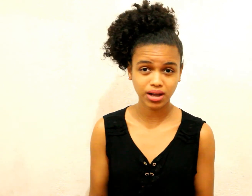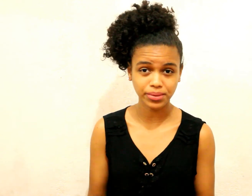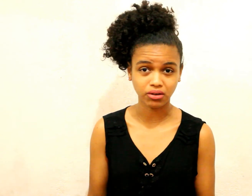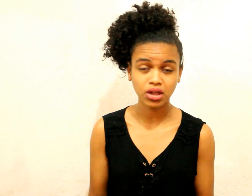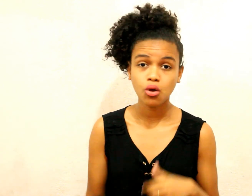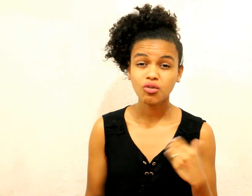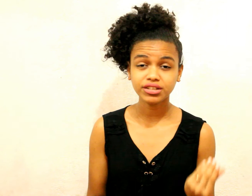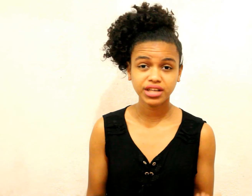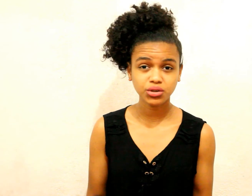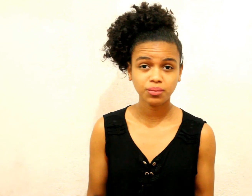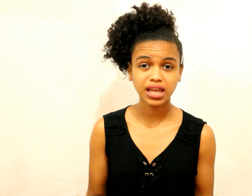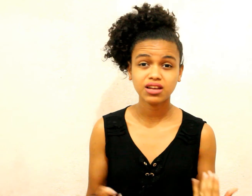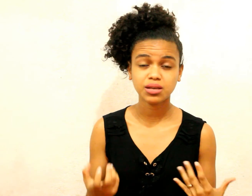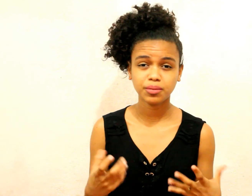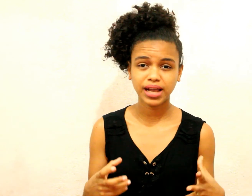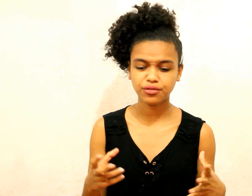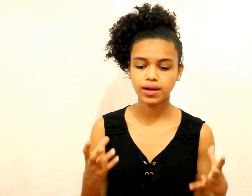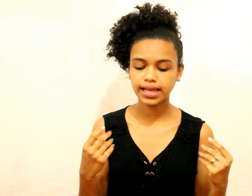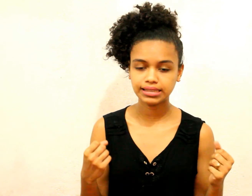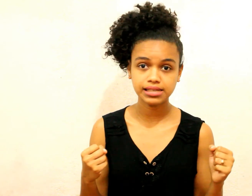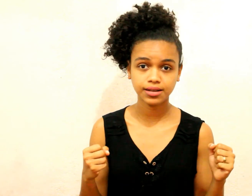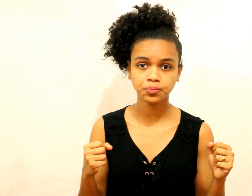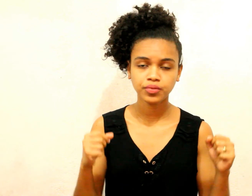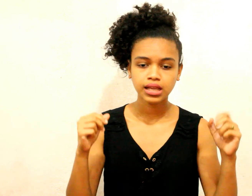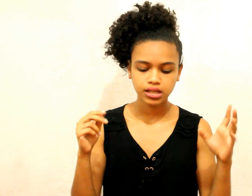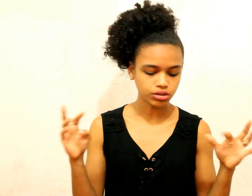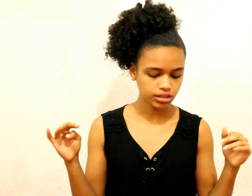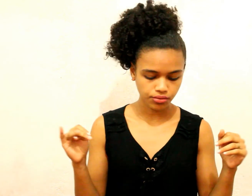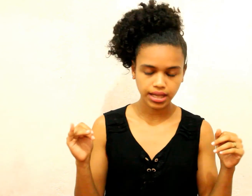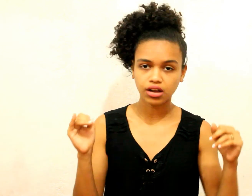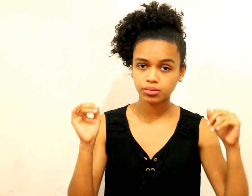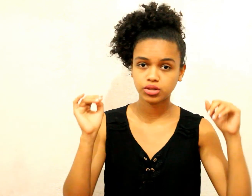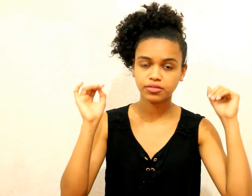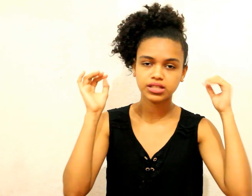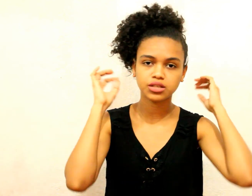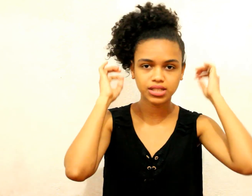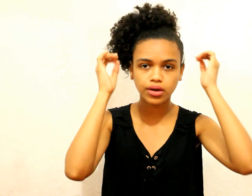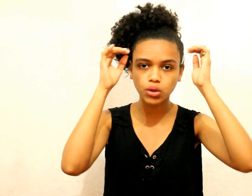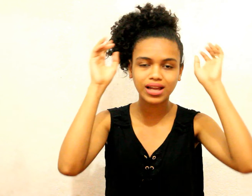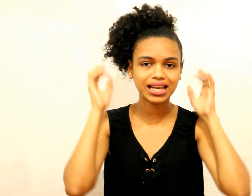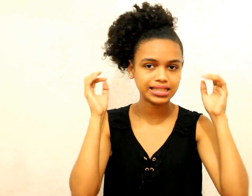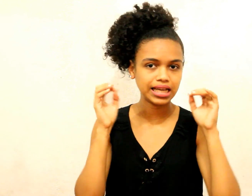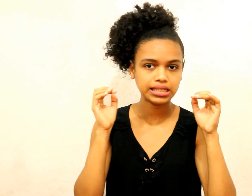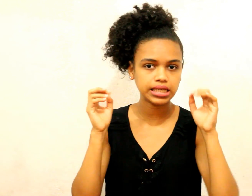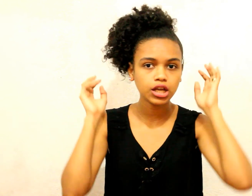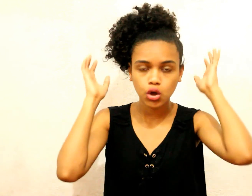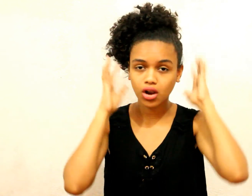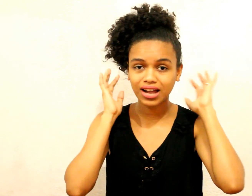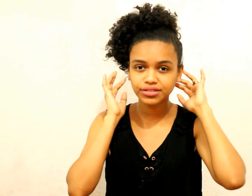cabelo Quando eu ia dormir Eu sempre pegava uma redinha Eu nem tenho uma aqui Agora pra mostrar pra vocês Mas é uma touca Que ela é de redinha Colocava no